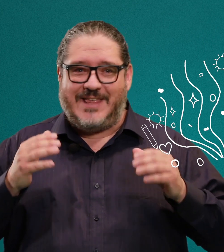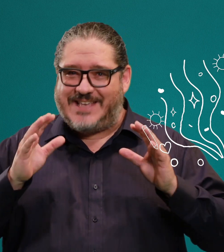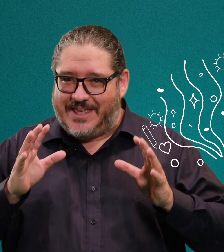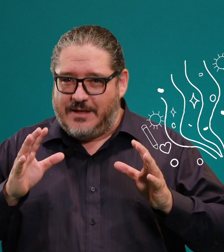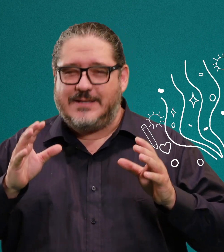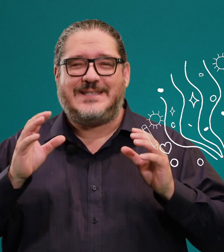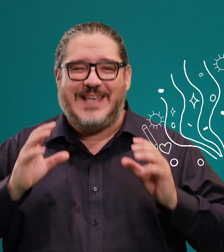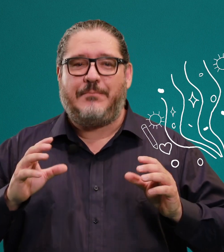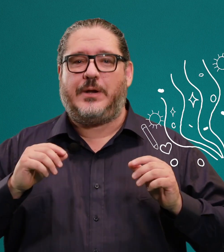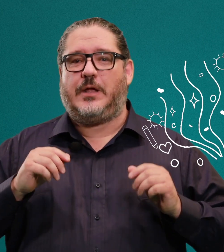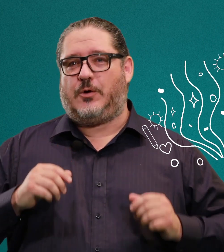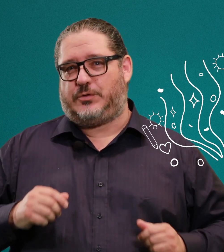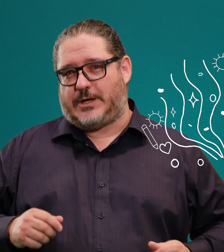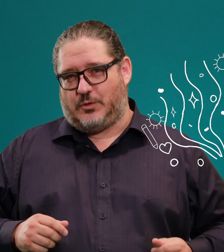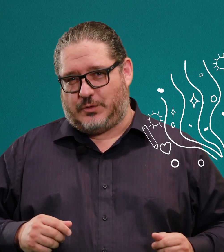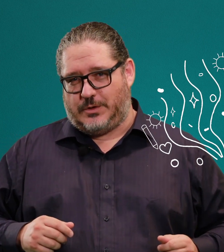desde ahí siempre encontrar soluciones.